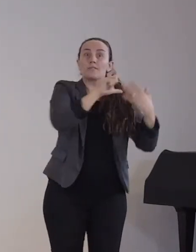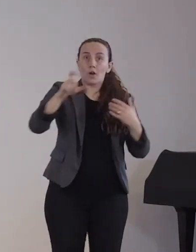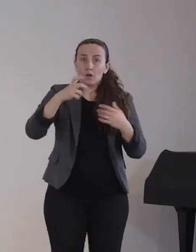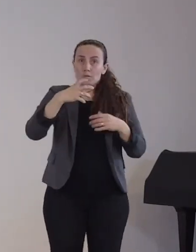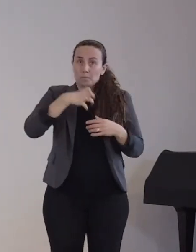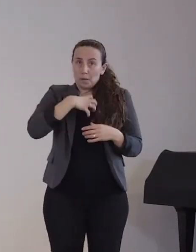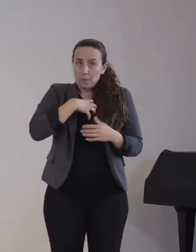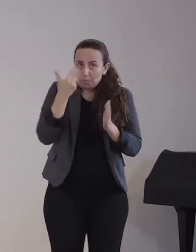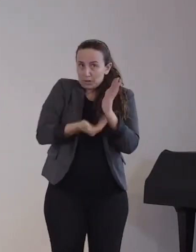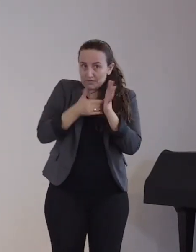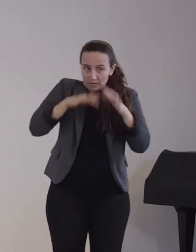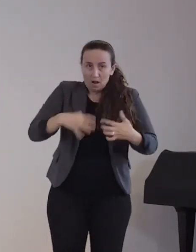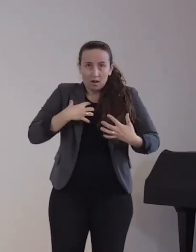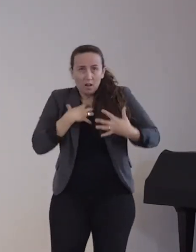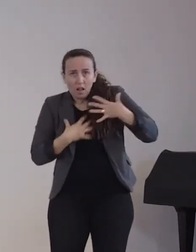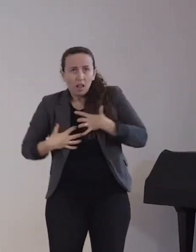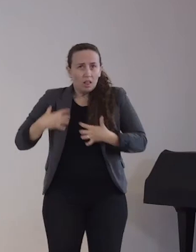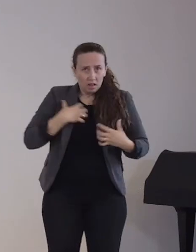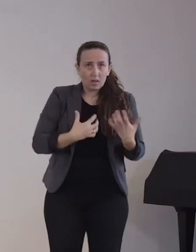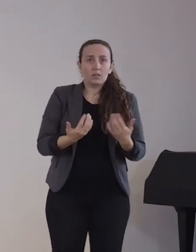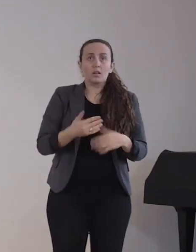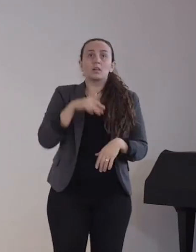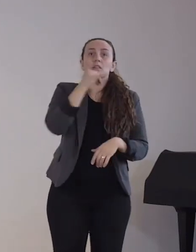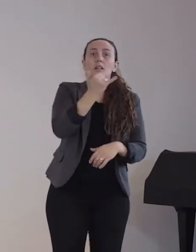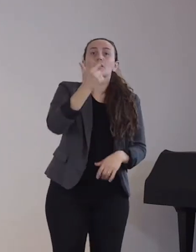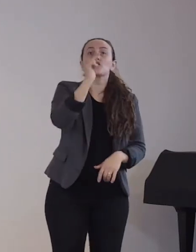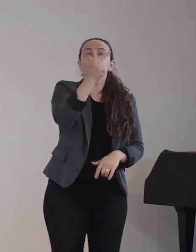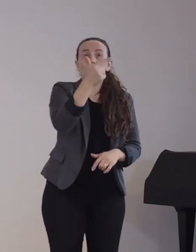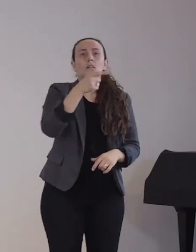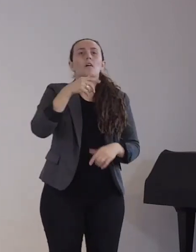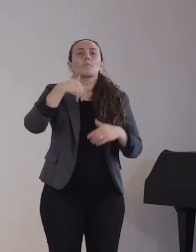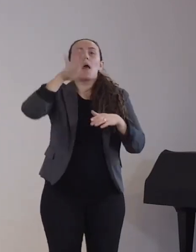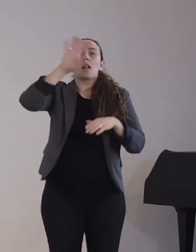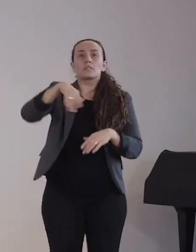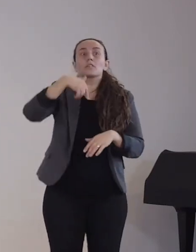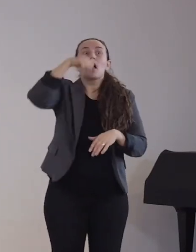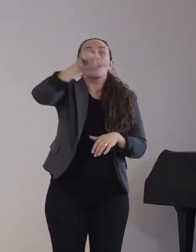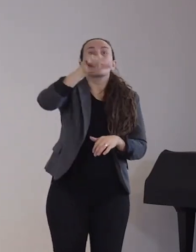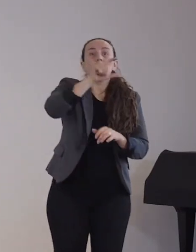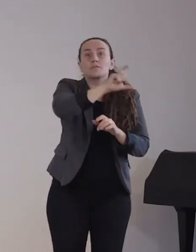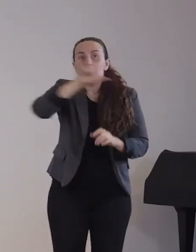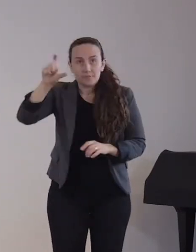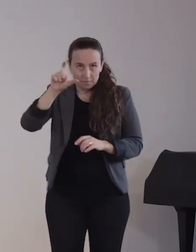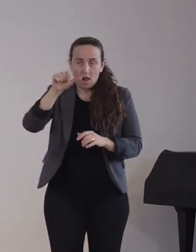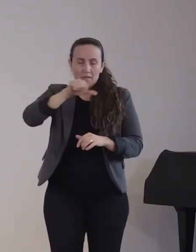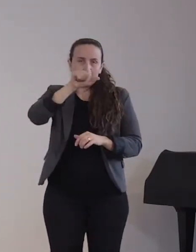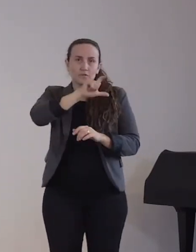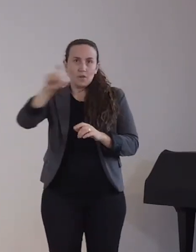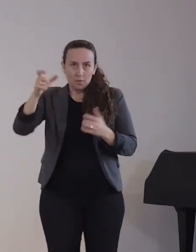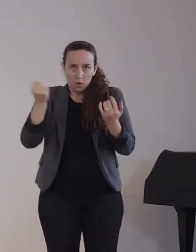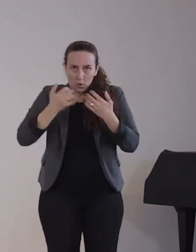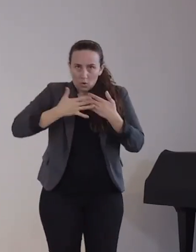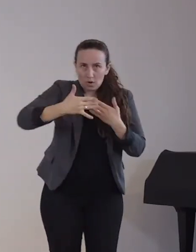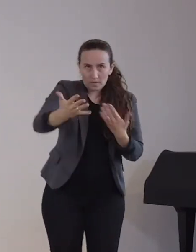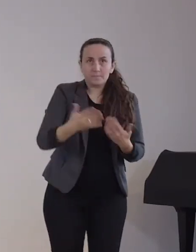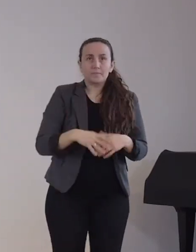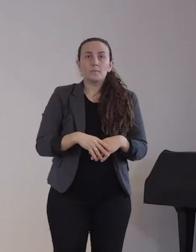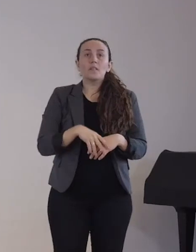Die Dauer der Ansteckungsfähigkeit, die sogenannte Kontaktiosität, wird in der Regel so mit zehn bis